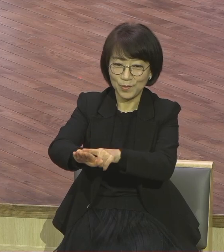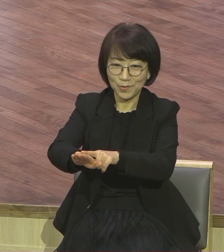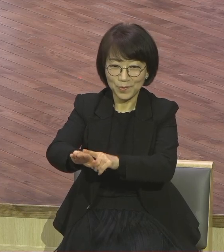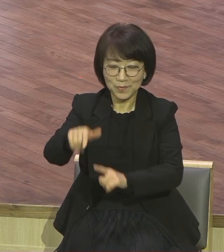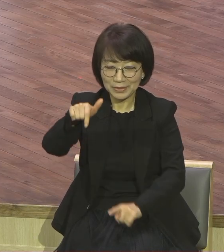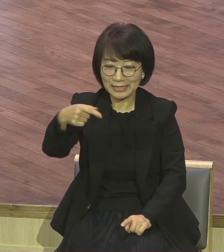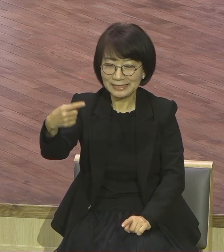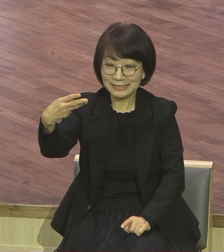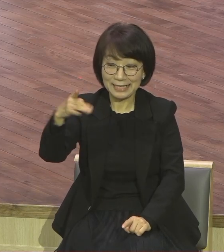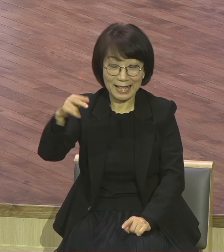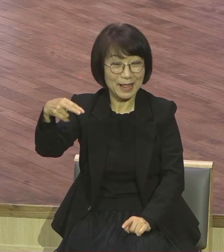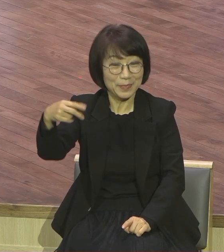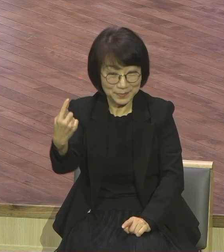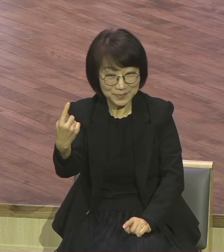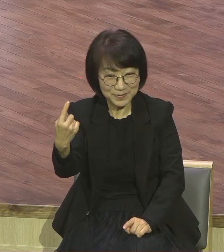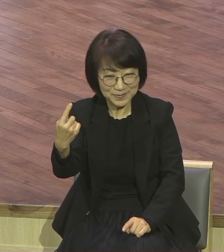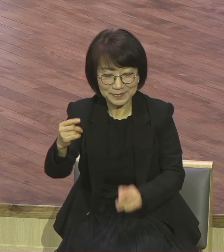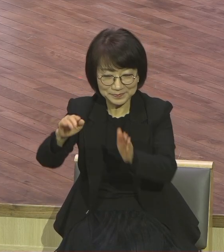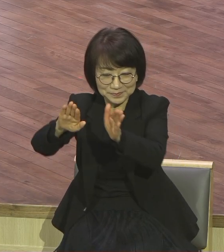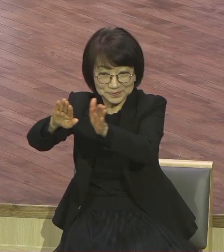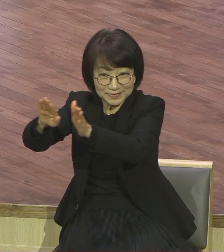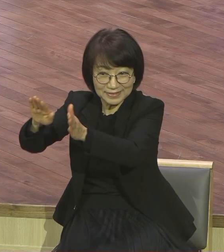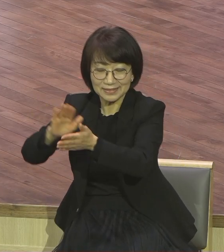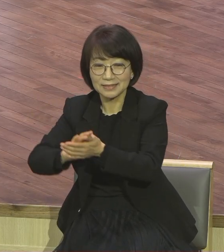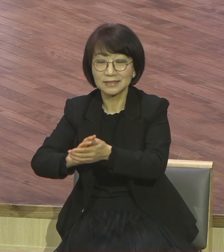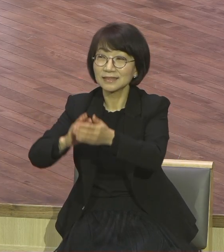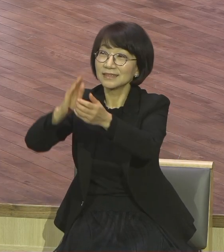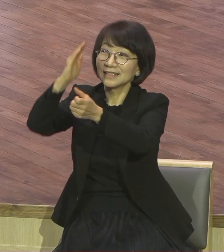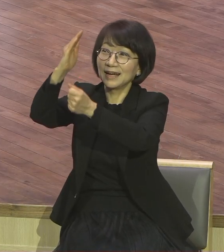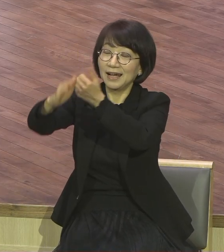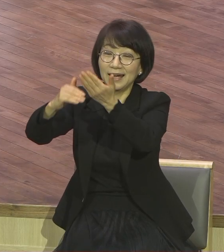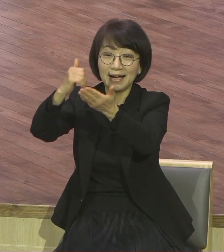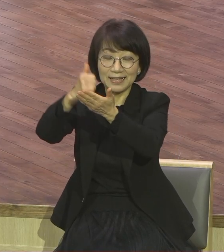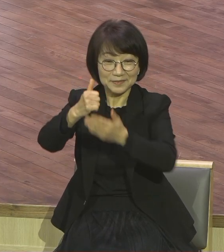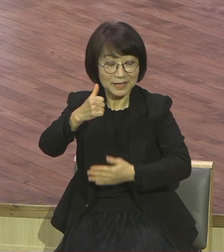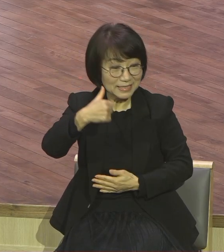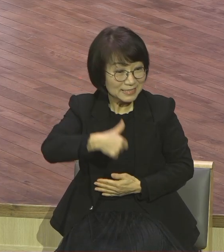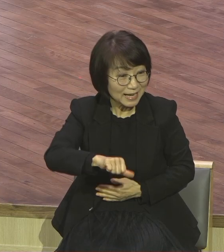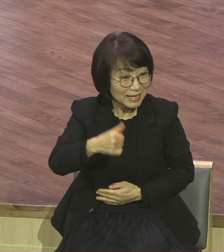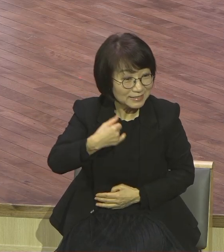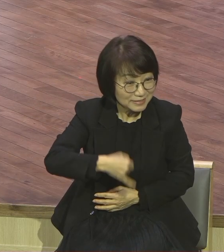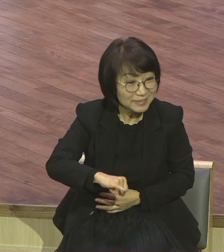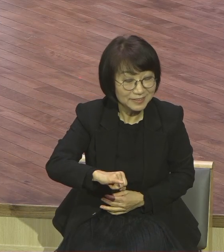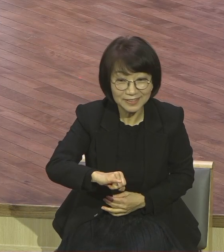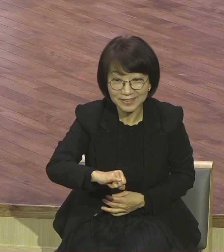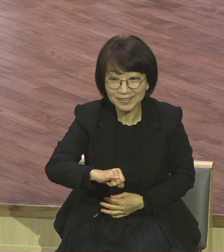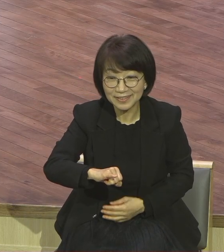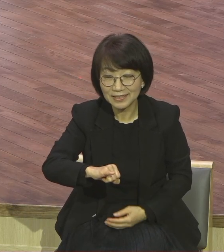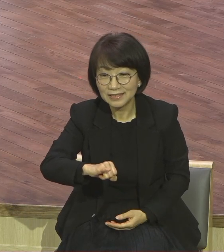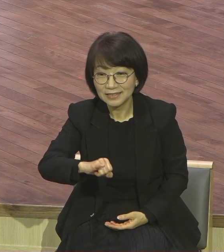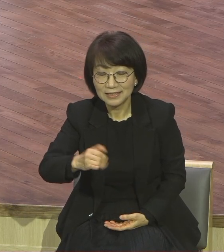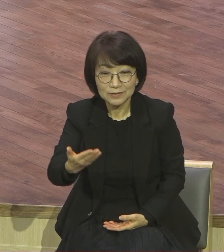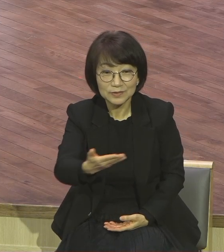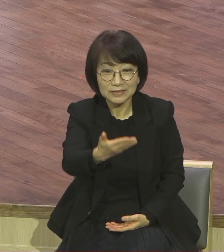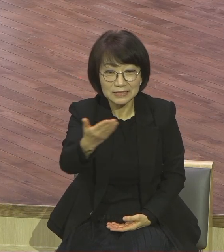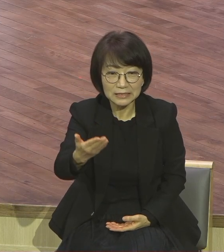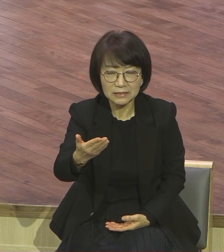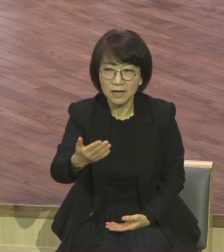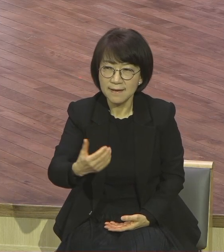하나님의 자녀는 이런 그래도라고 하는 것과는 차원이 다른